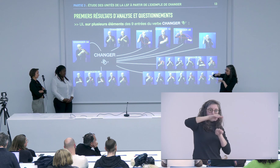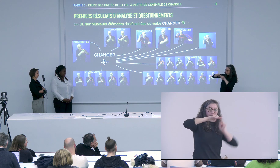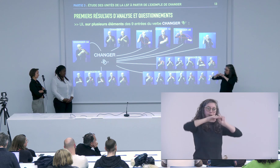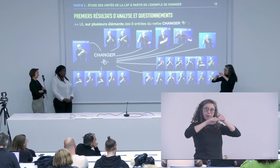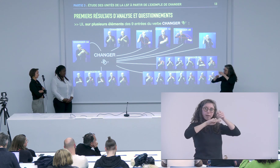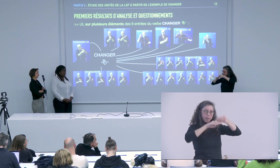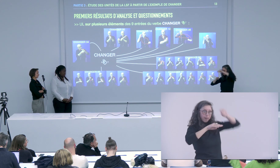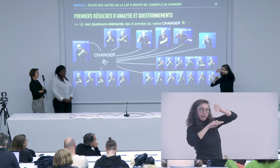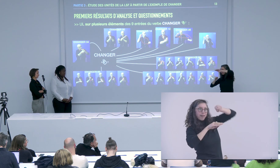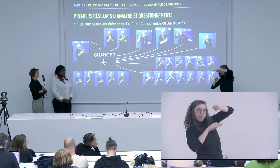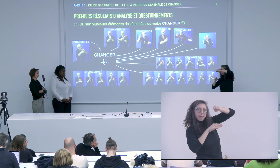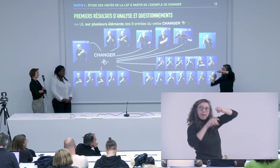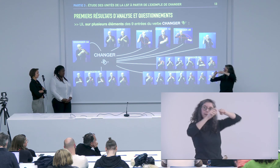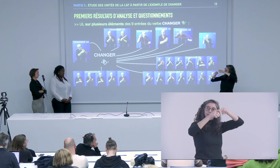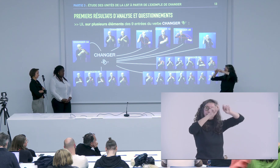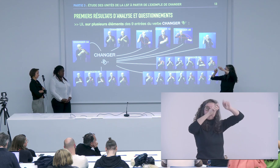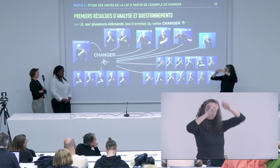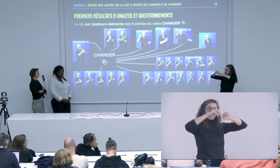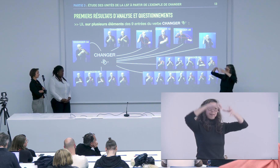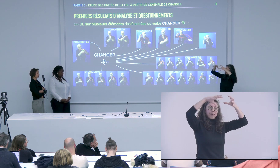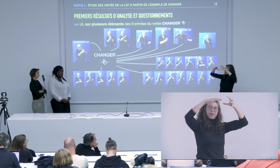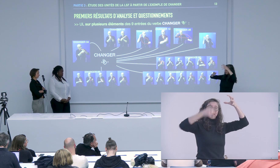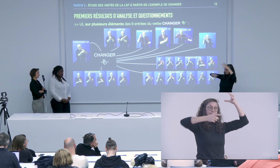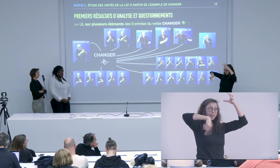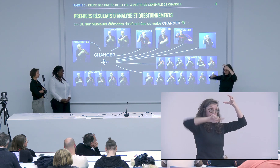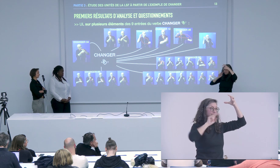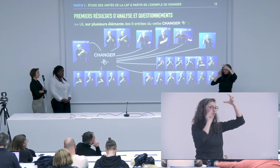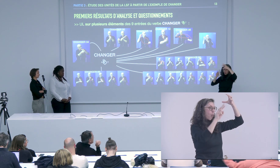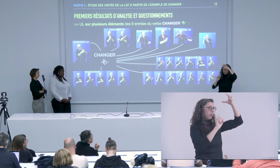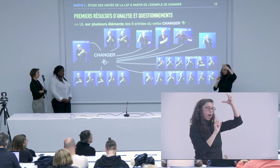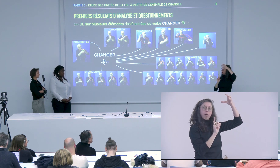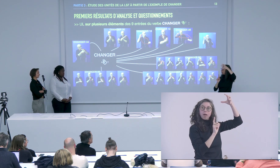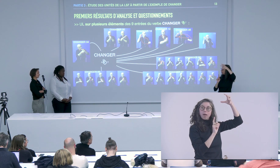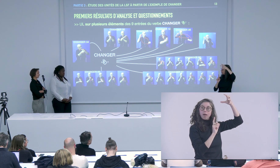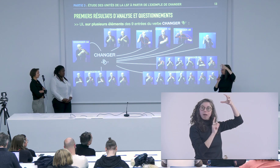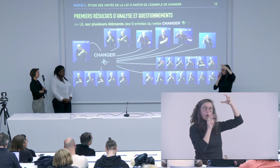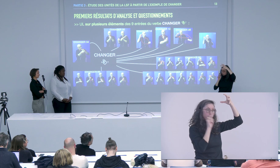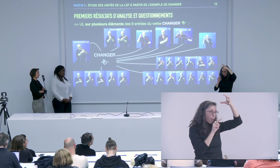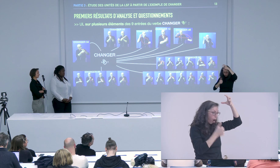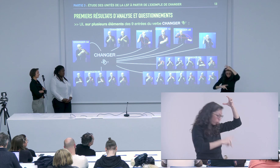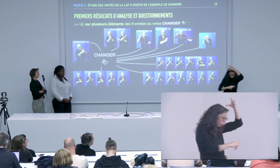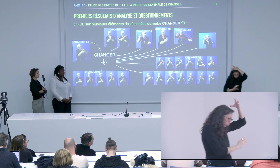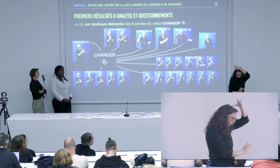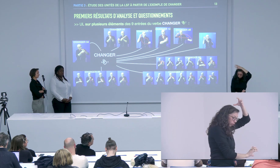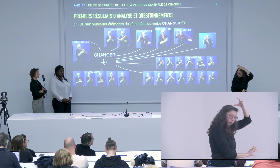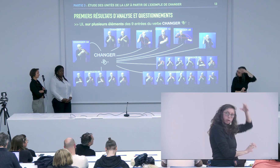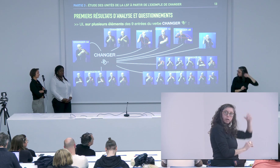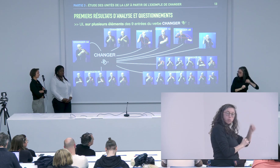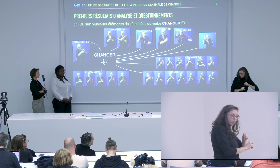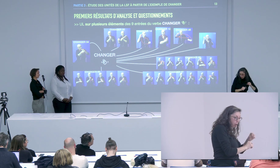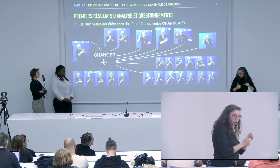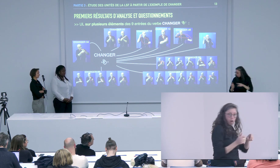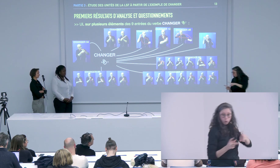à partir de ce noyau superposer différentes choses différentes modifications des choses qu'on ne verrait pas